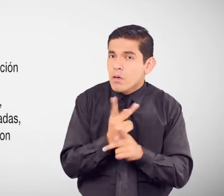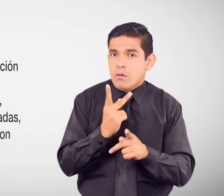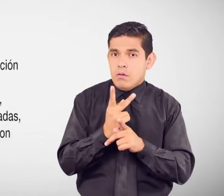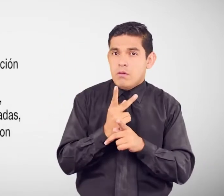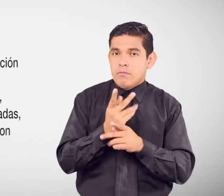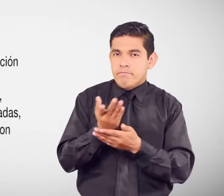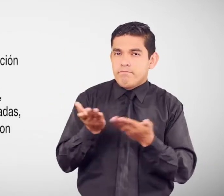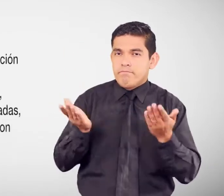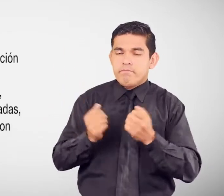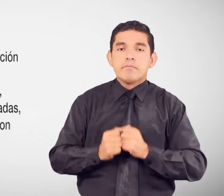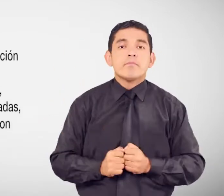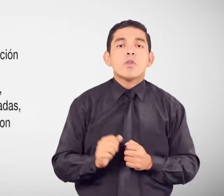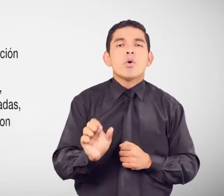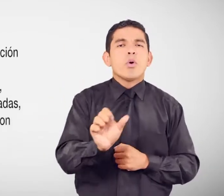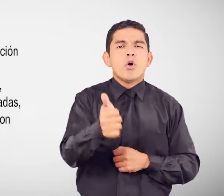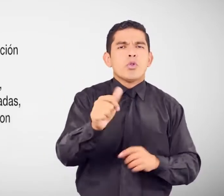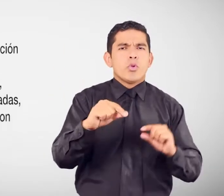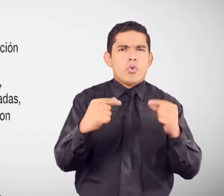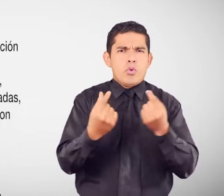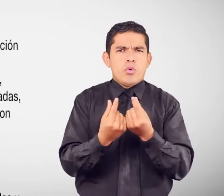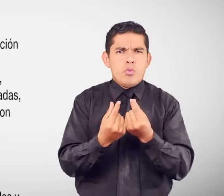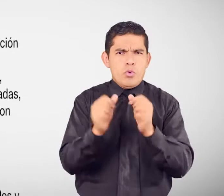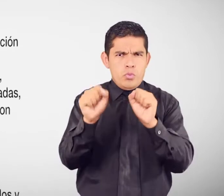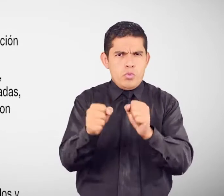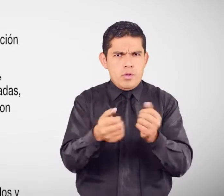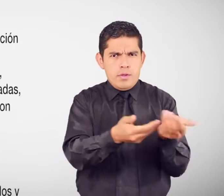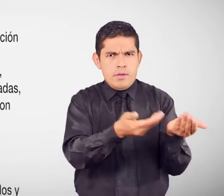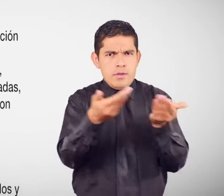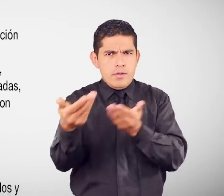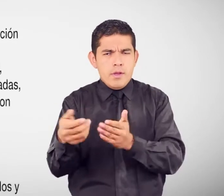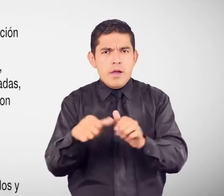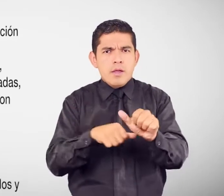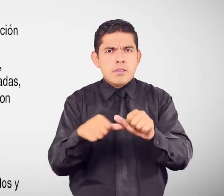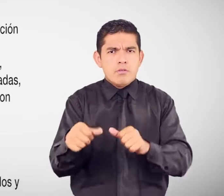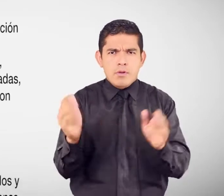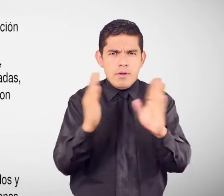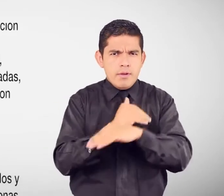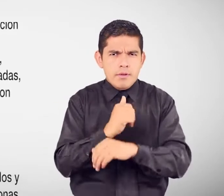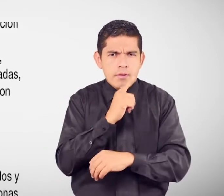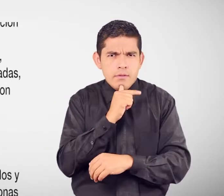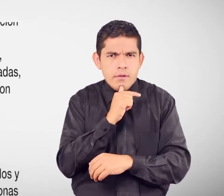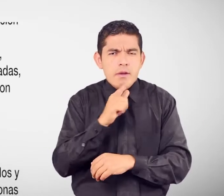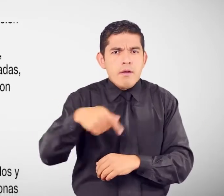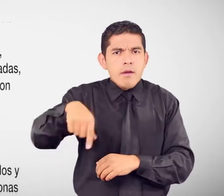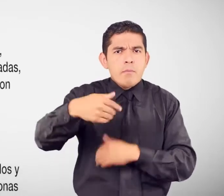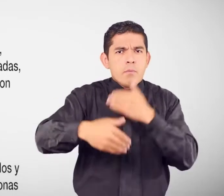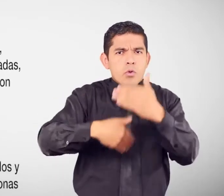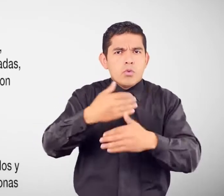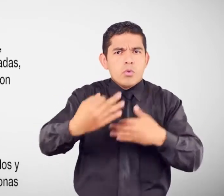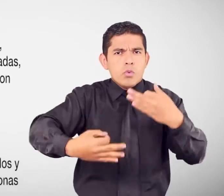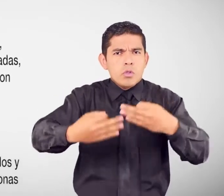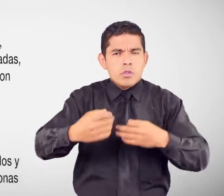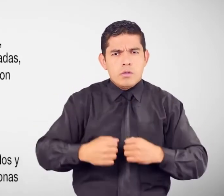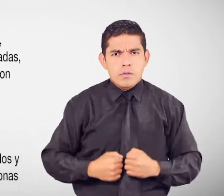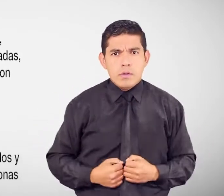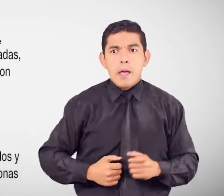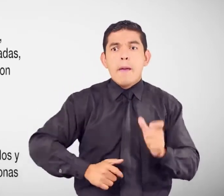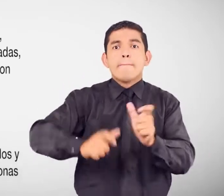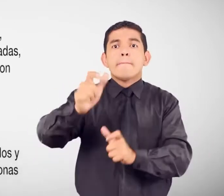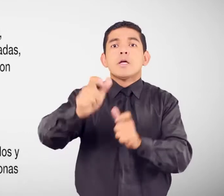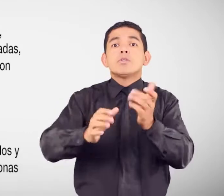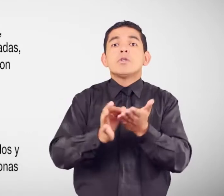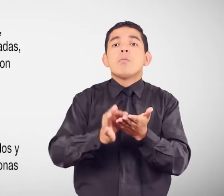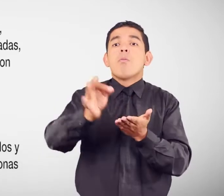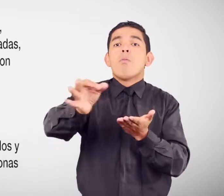Otros grupos que pueden acceder a la defensa Y asesoría legal gratuita En procesos judiciales Personas de